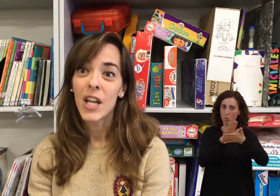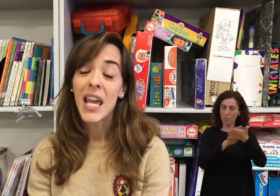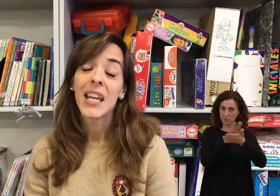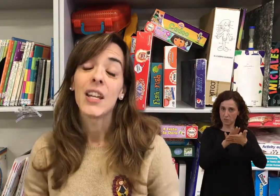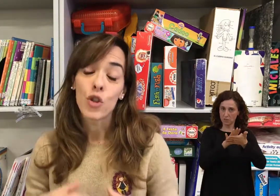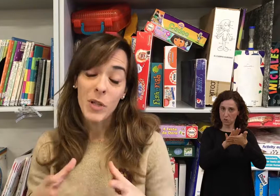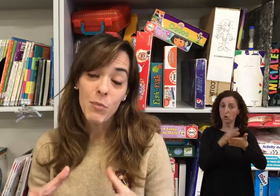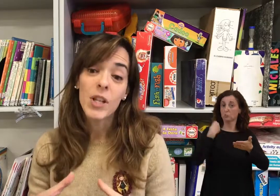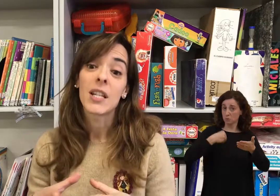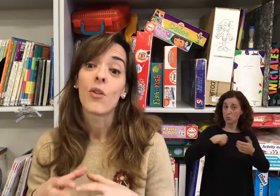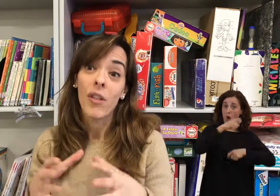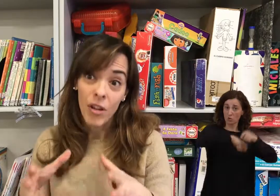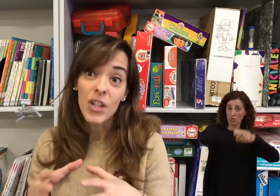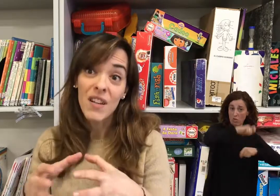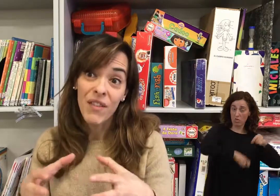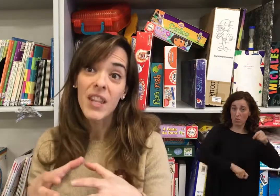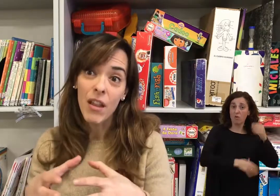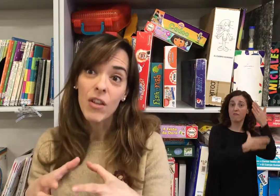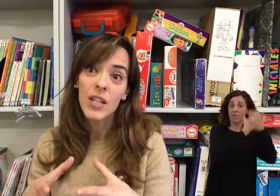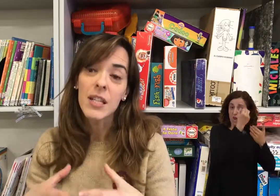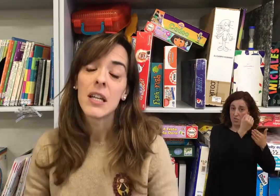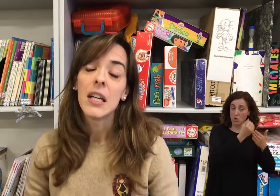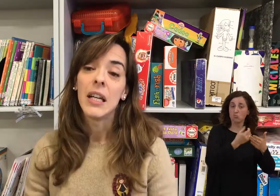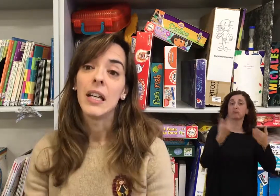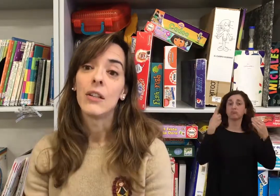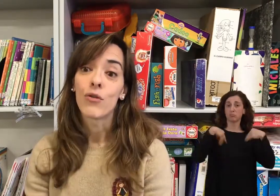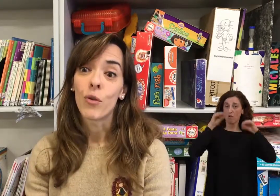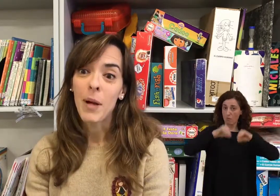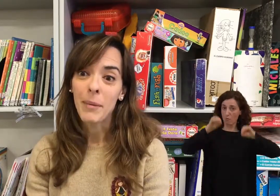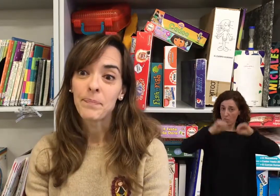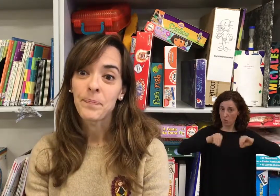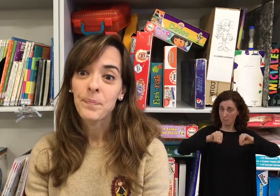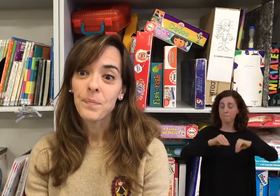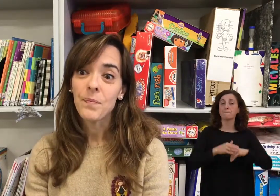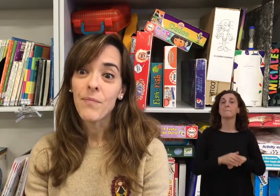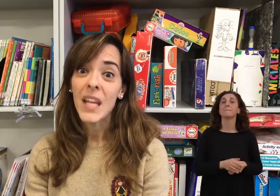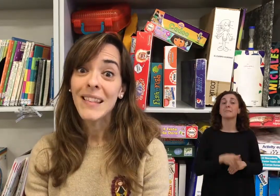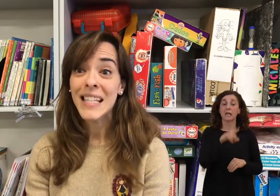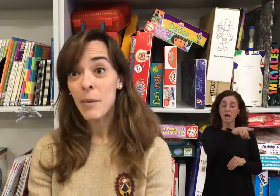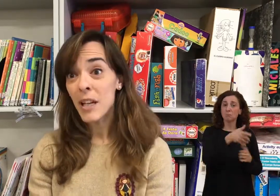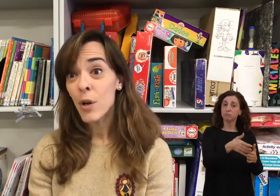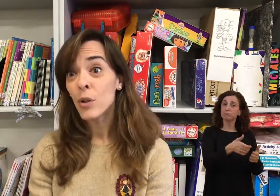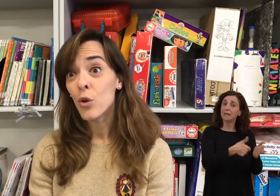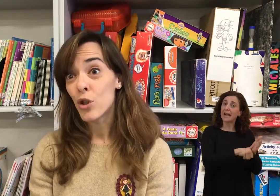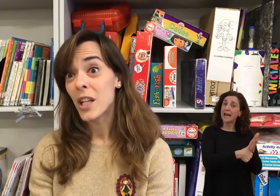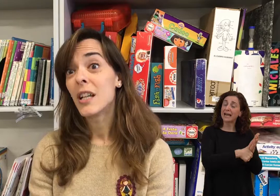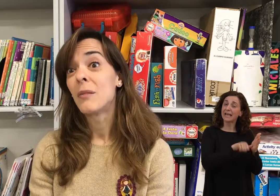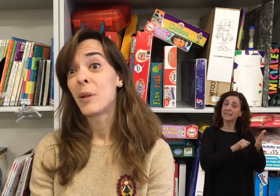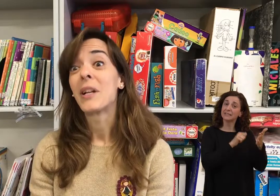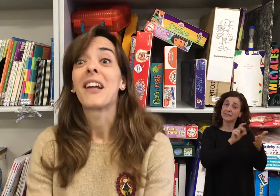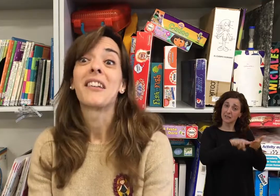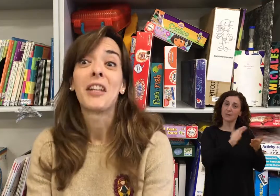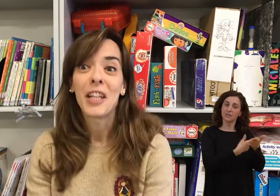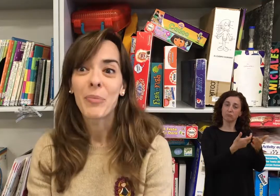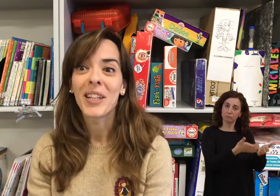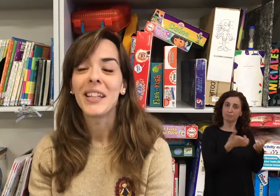que ellos mismos, las asociaciones y federaciones, nos formaban. De esa manera fue cuando conseguí el primer carnet de intérprete.